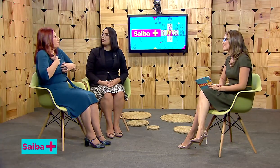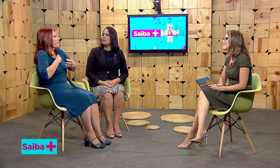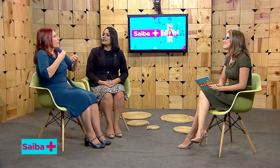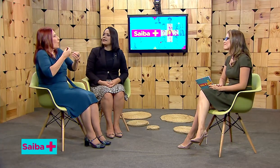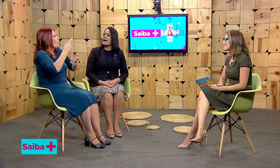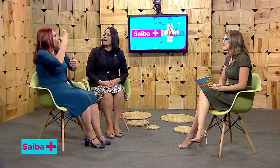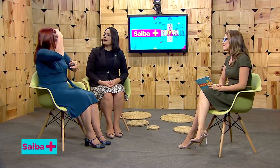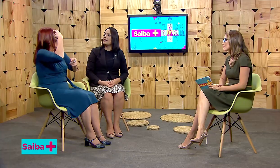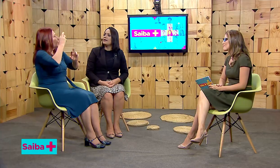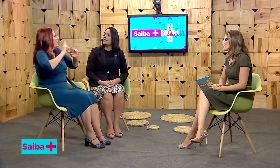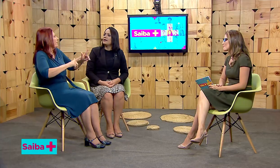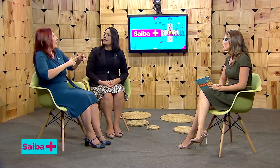comunicar.